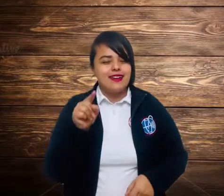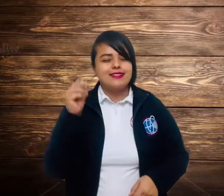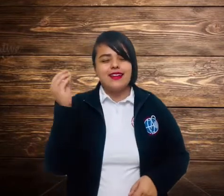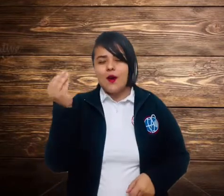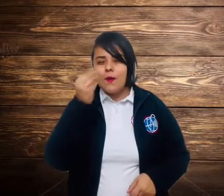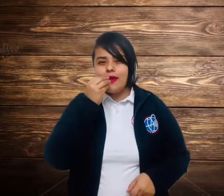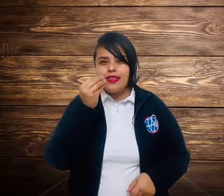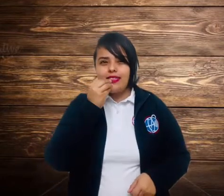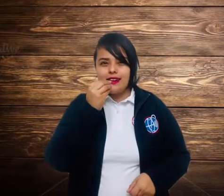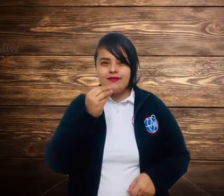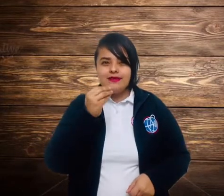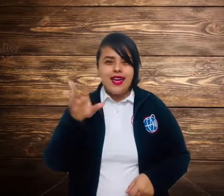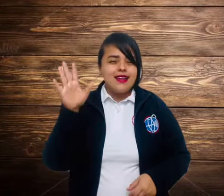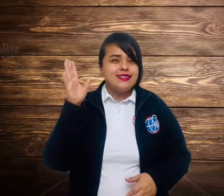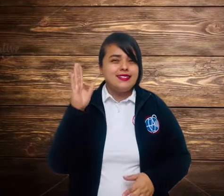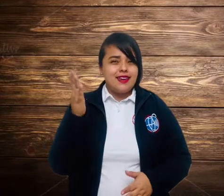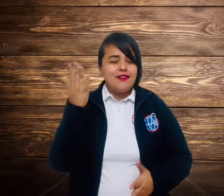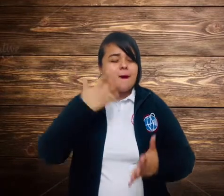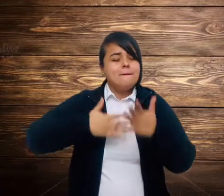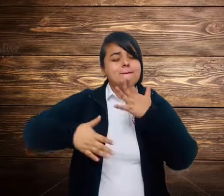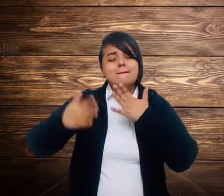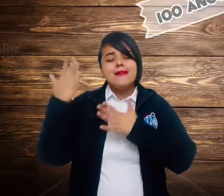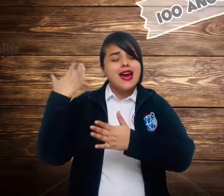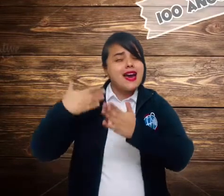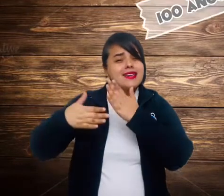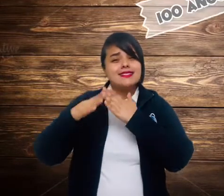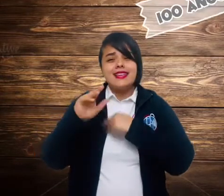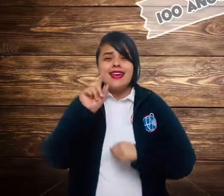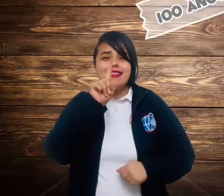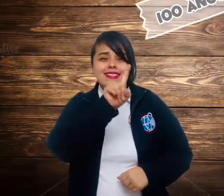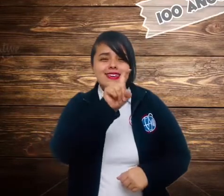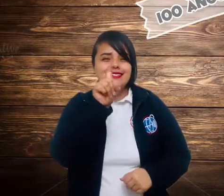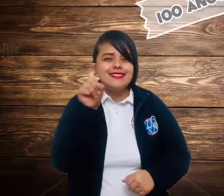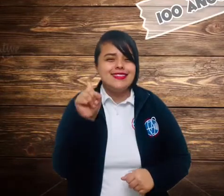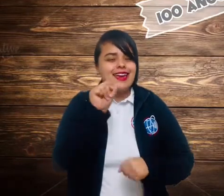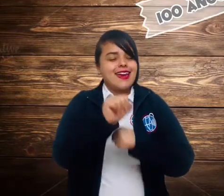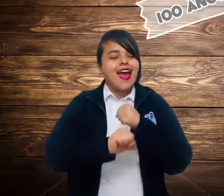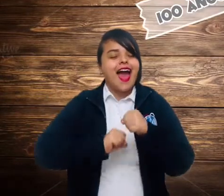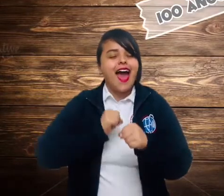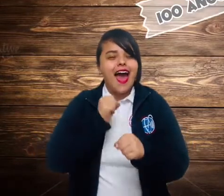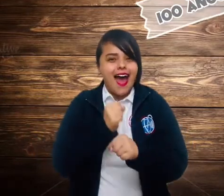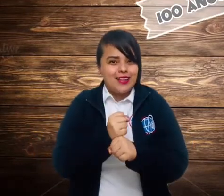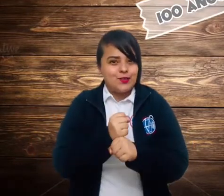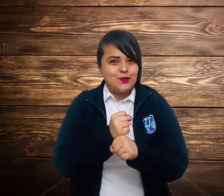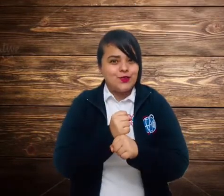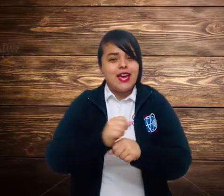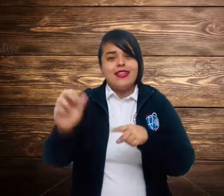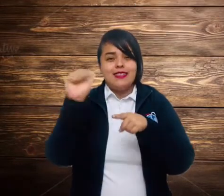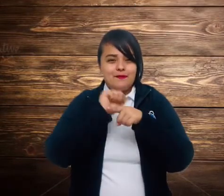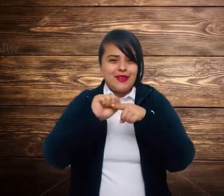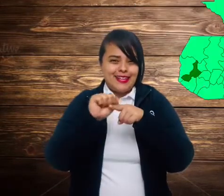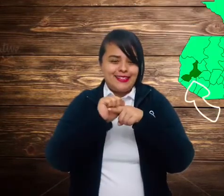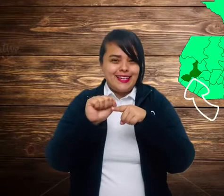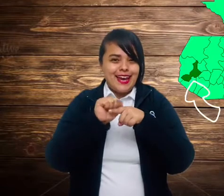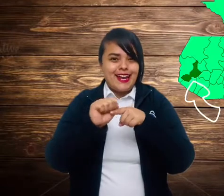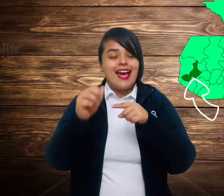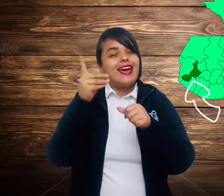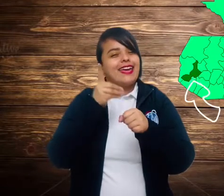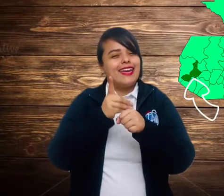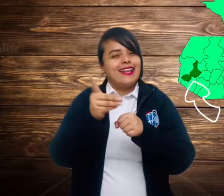Esa comida lleva más de 100 años de practicarla en el